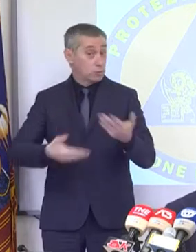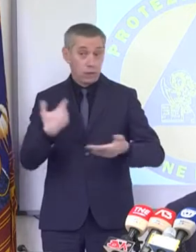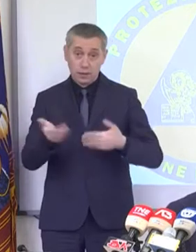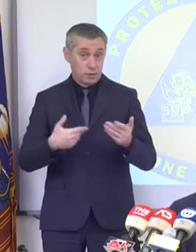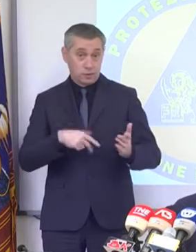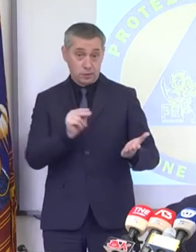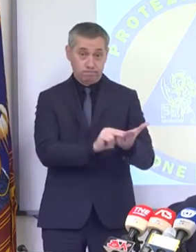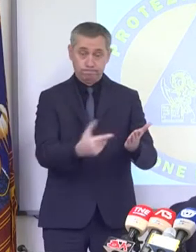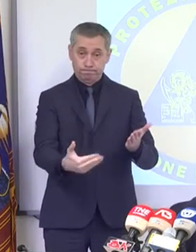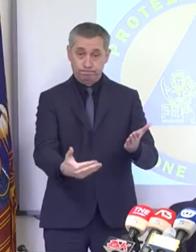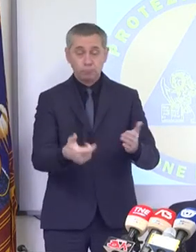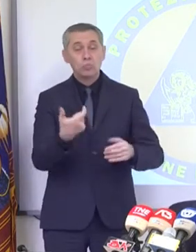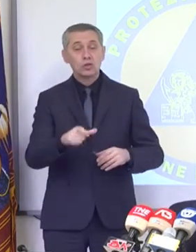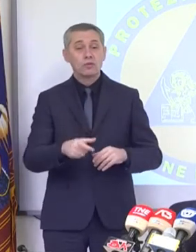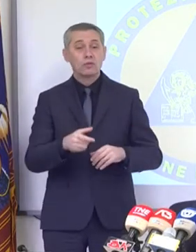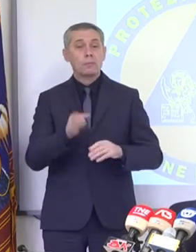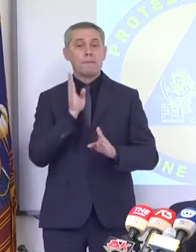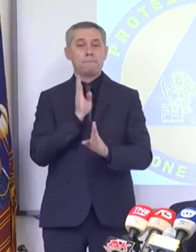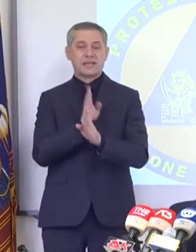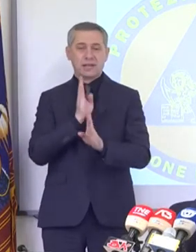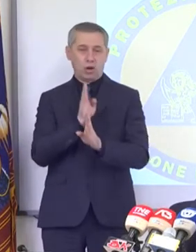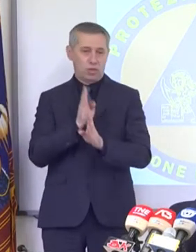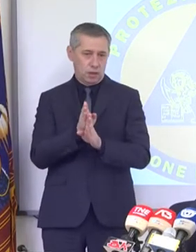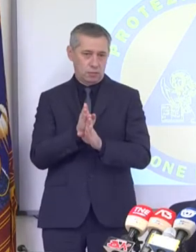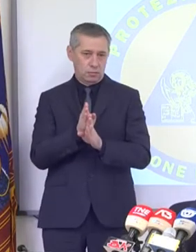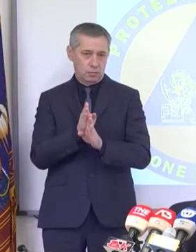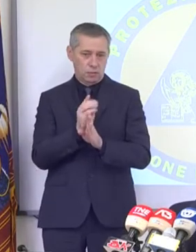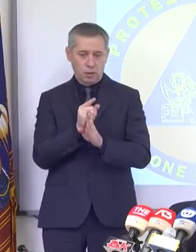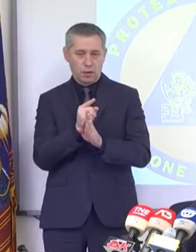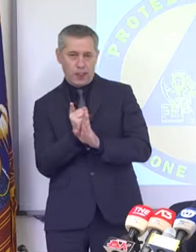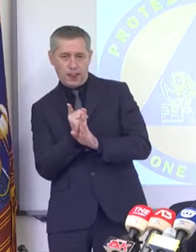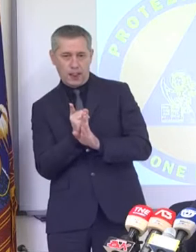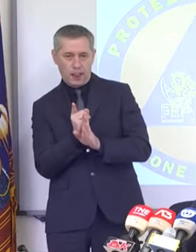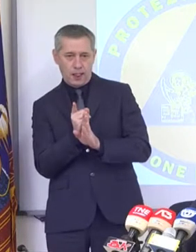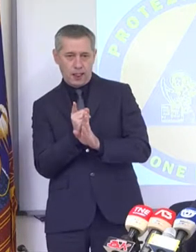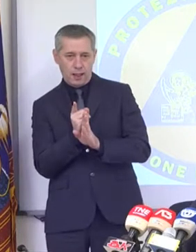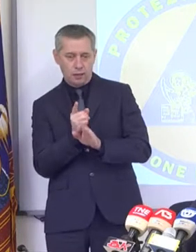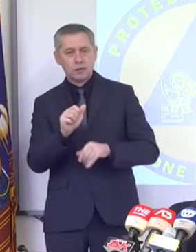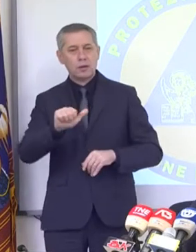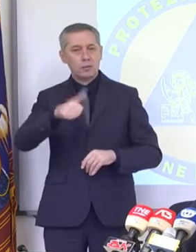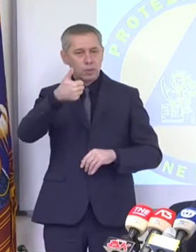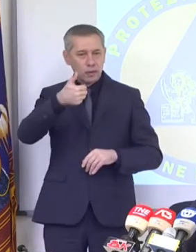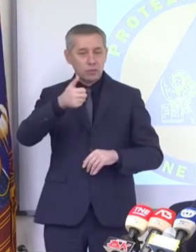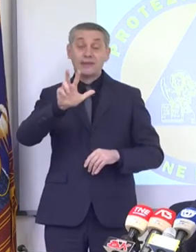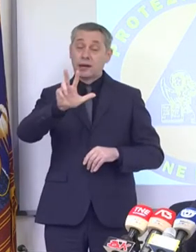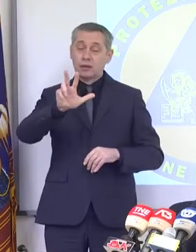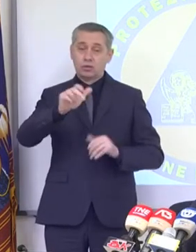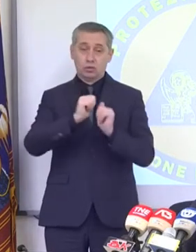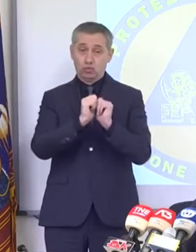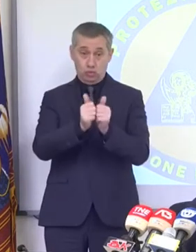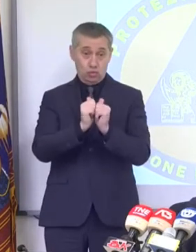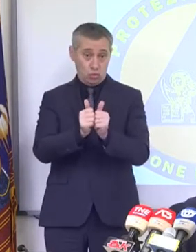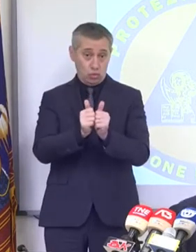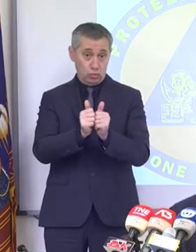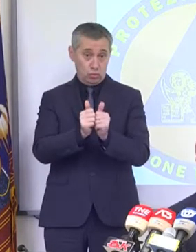Alla mezzanotte e un istante del primo del 3 di giugno